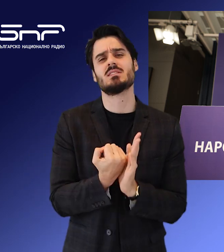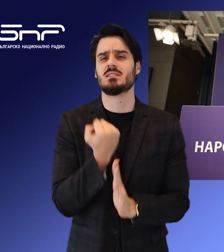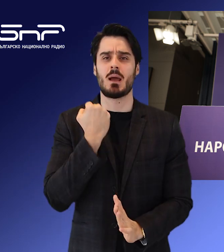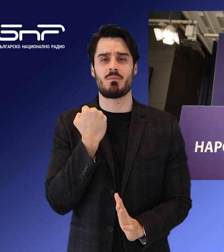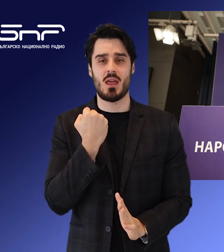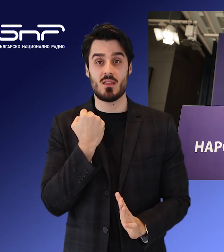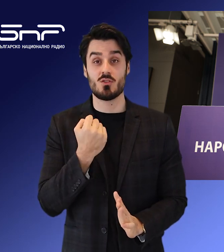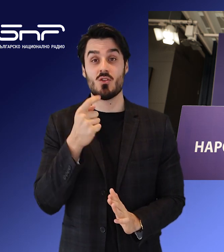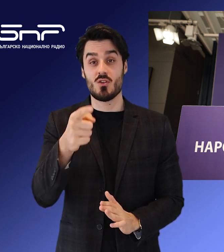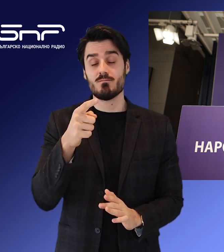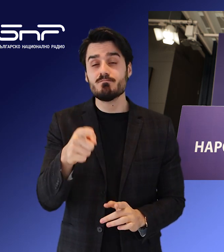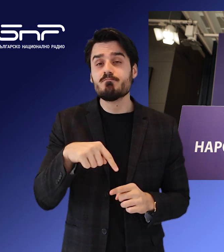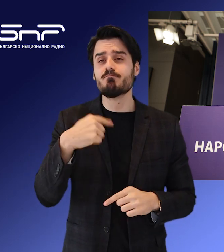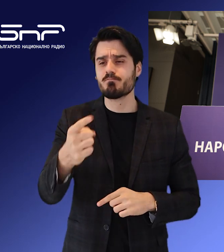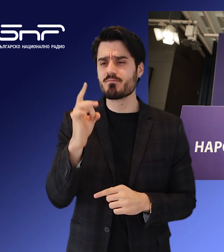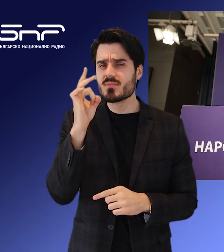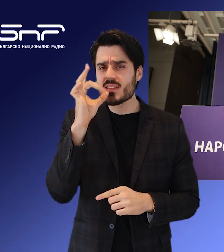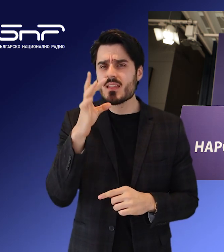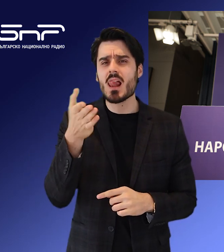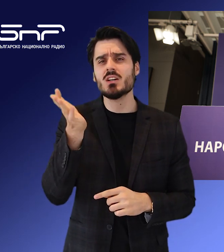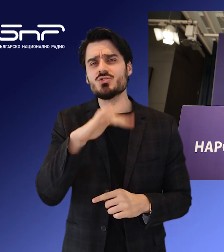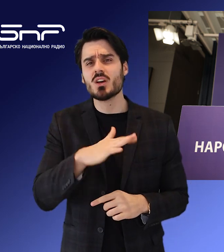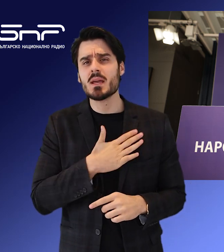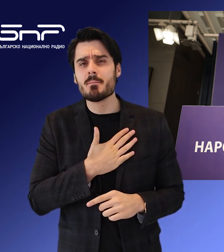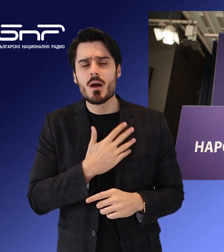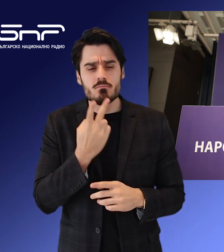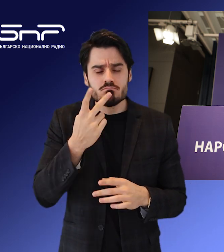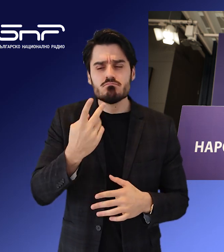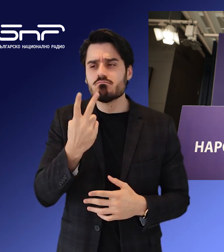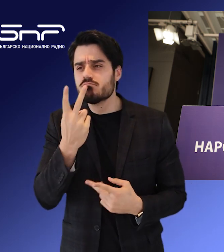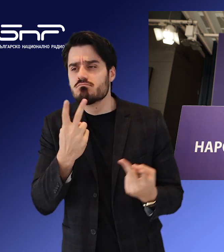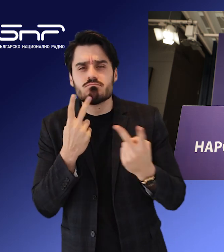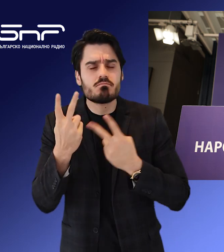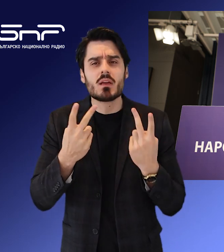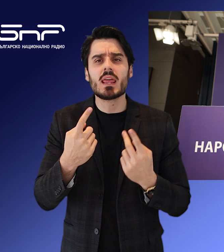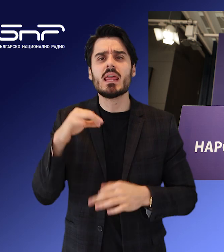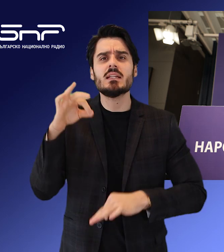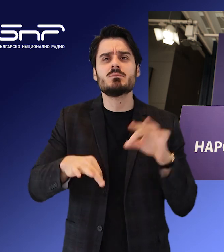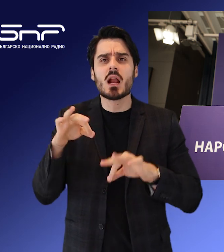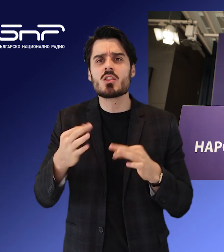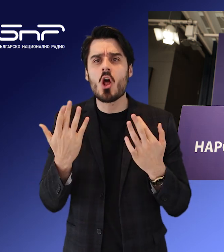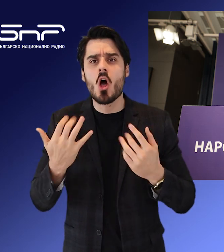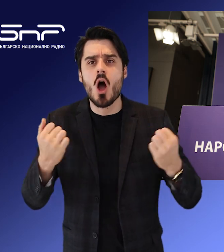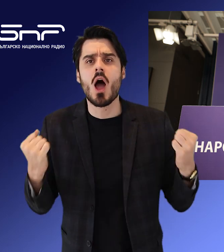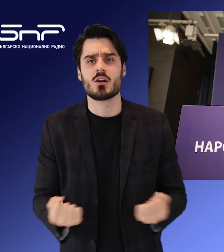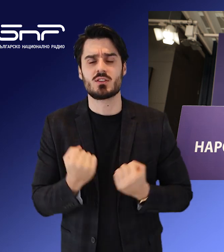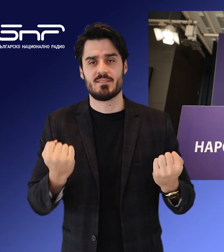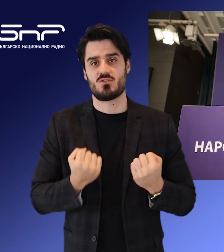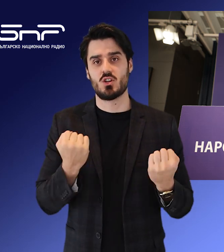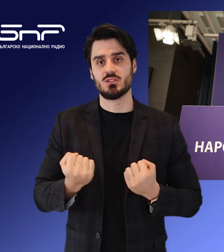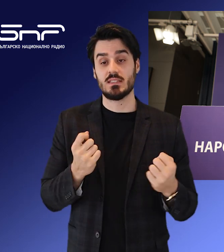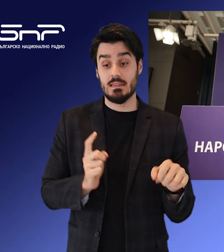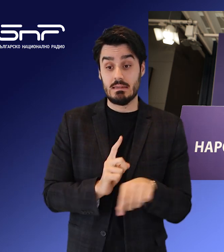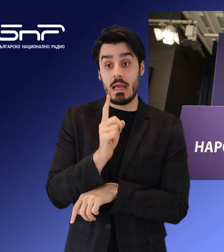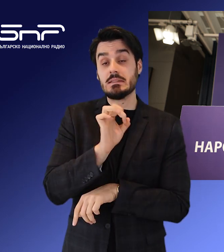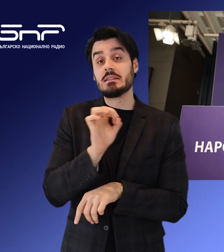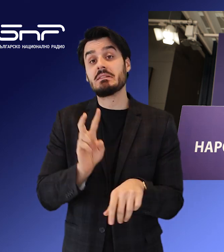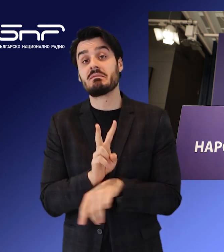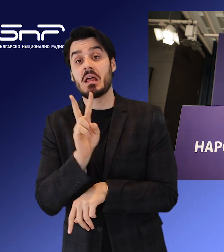На два пъти в изборния ден в неделя ще се отчита междинната избирателна активност. Това ще става в 11 и 16 часа, реши